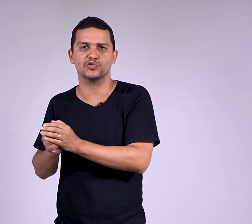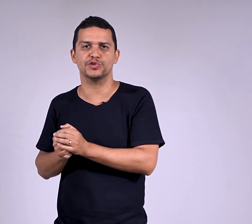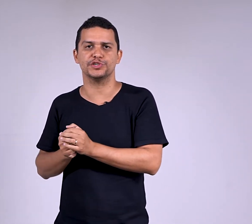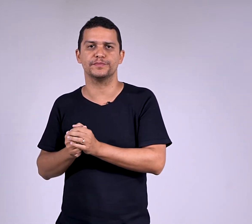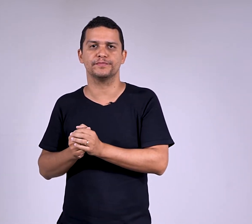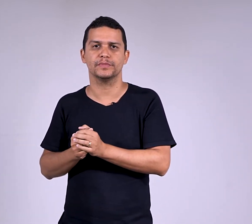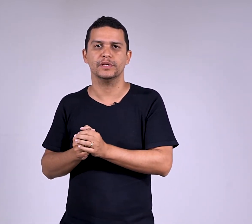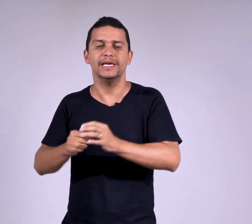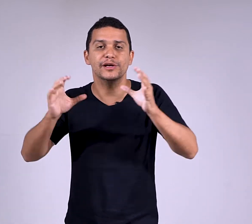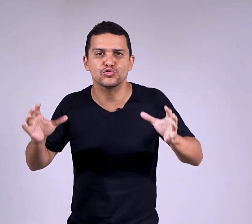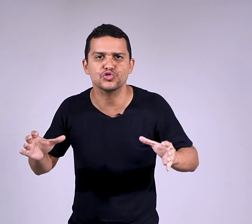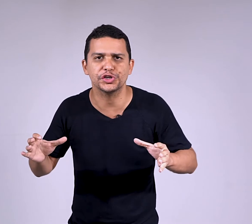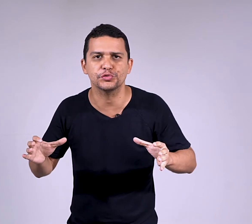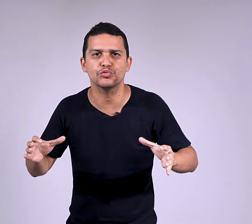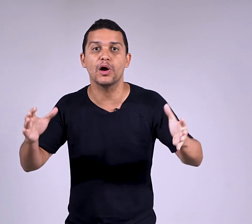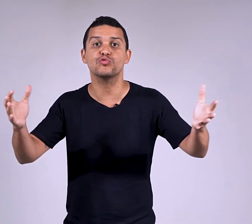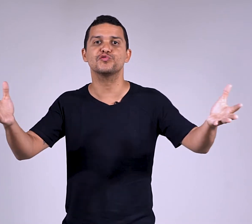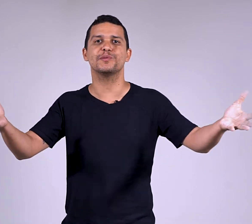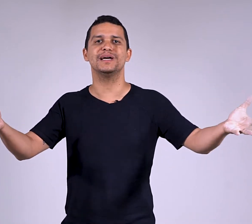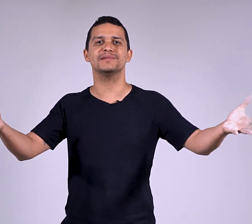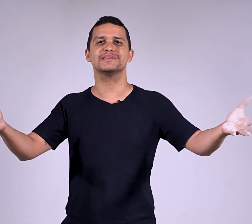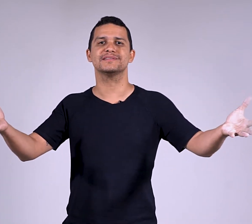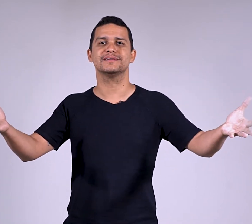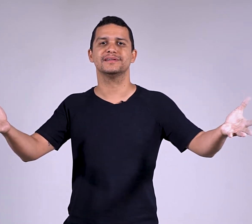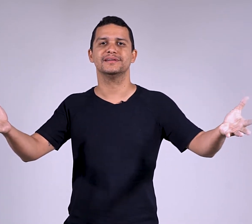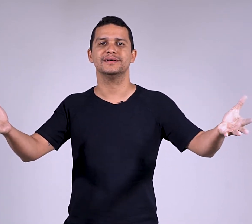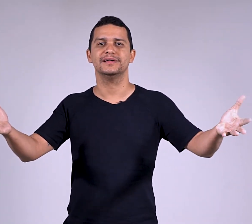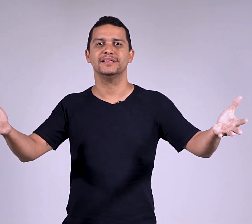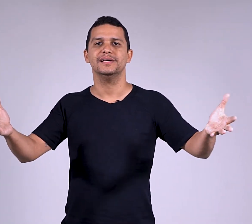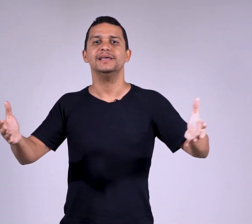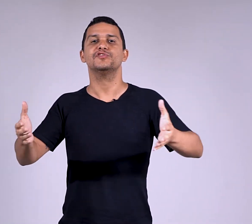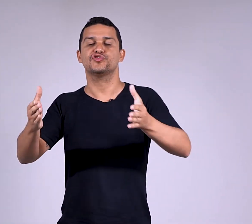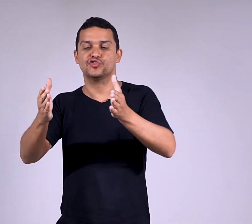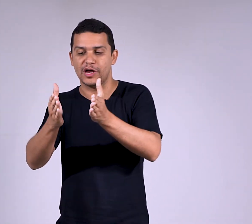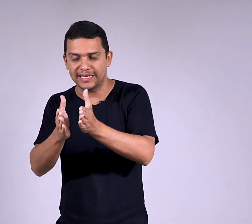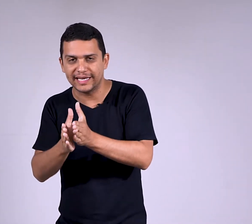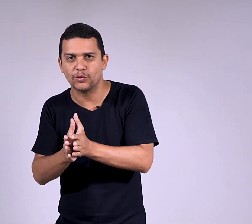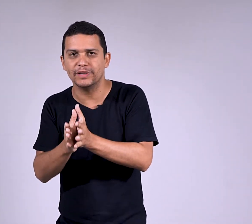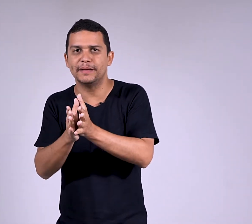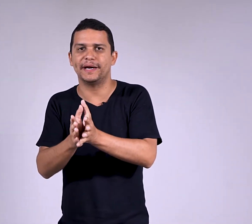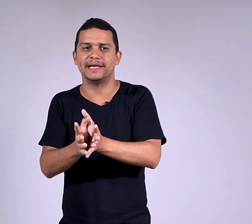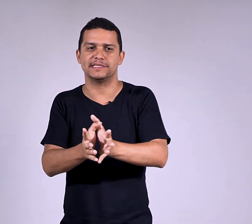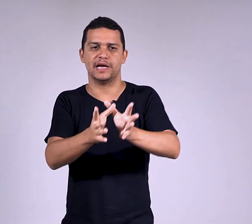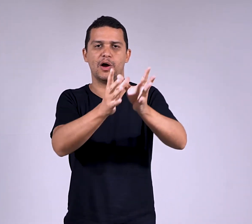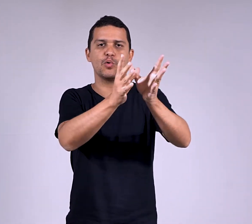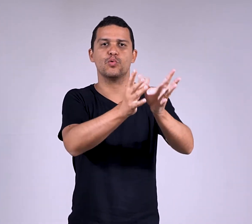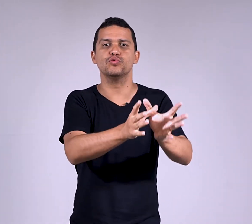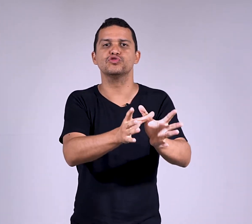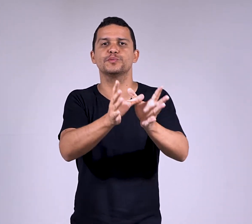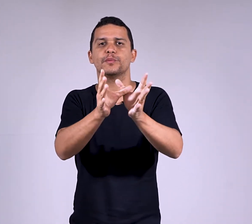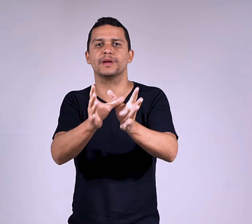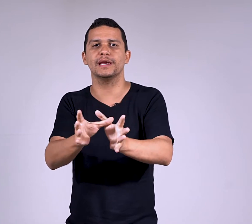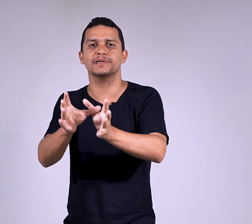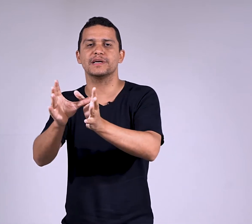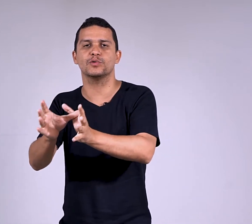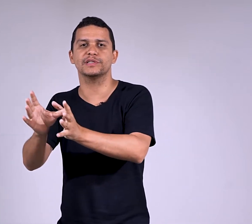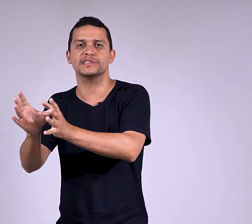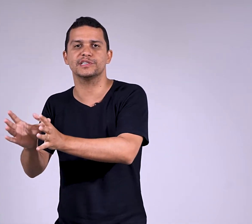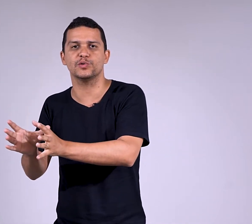hoje. Quem é o sujeito? Alguns problemas. Só que quando aparece alguns problemas aconteceram